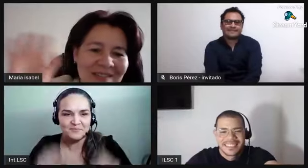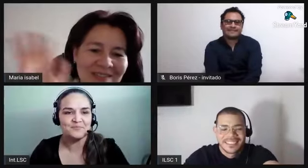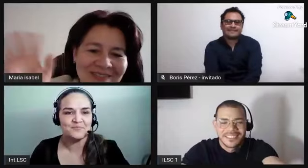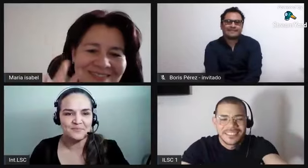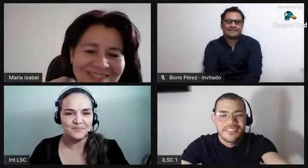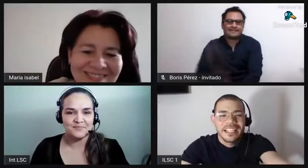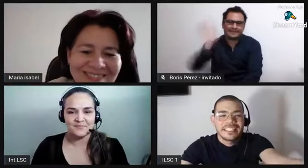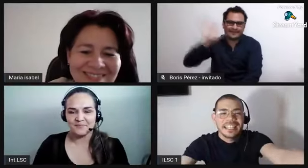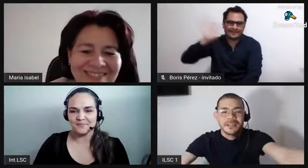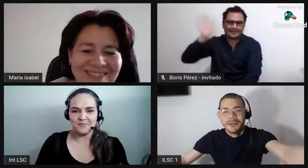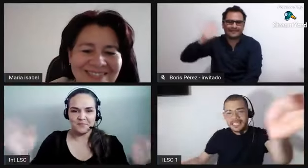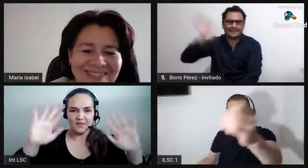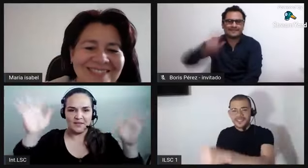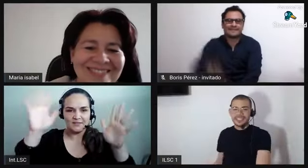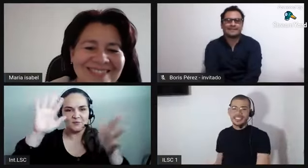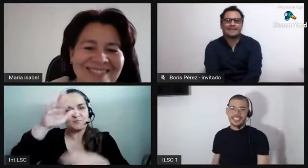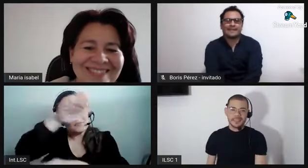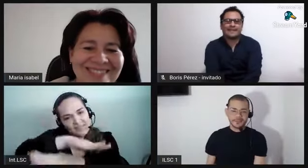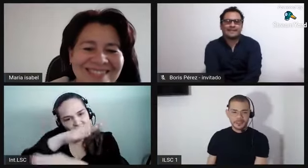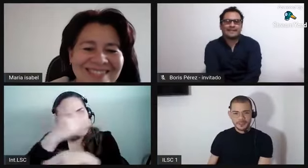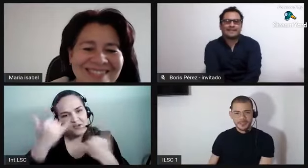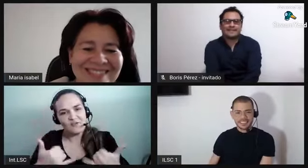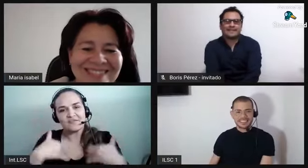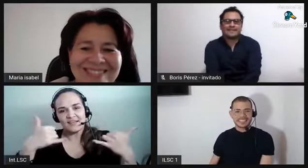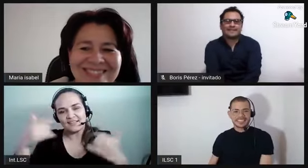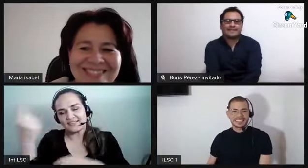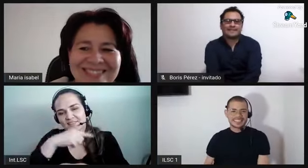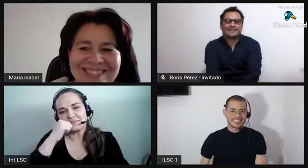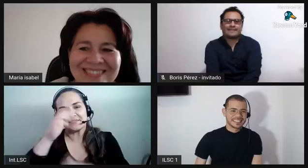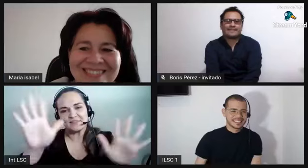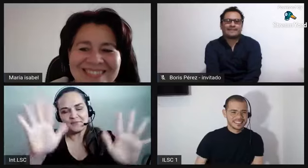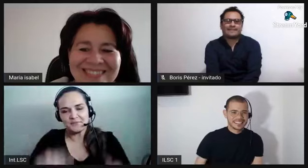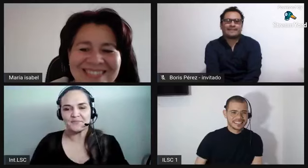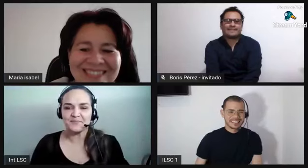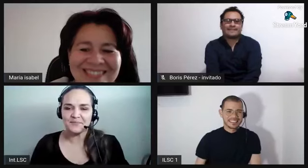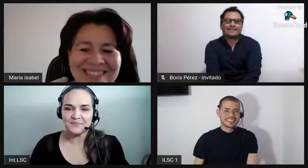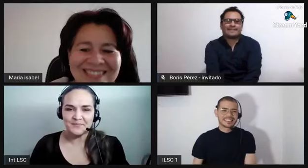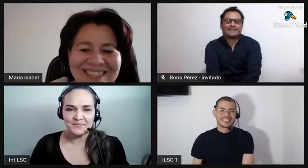Chao. Una feliz tarde para todos, dice el profesor. Chao.